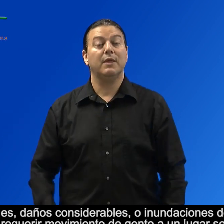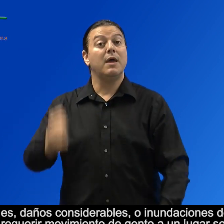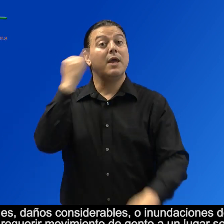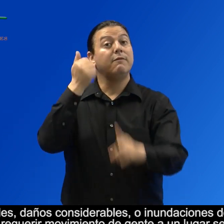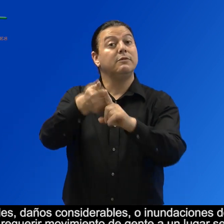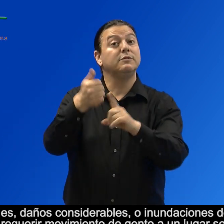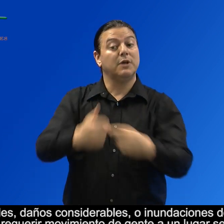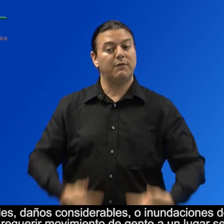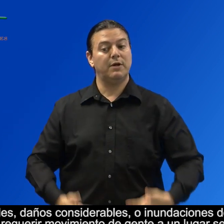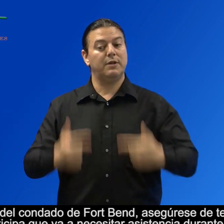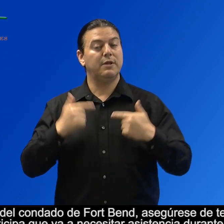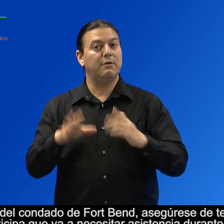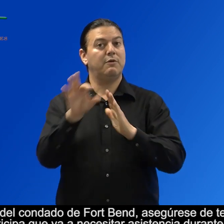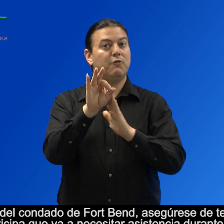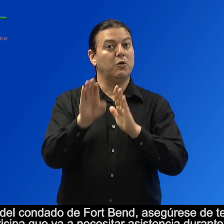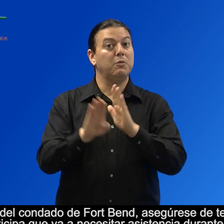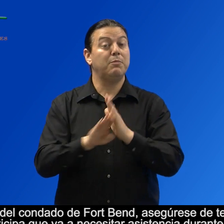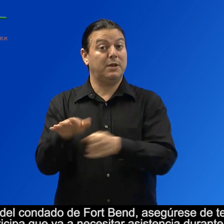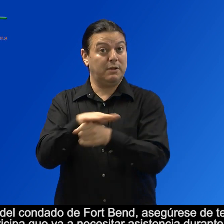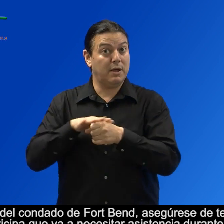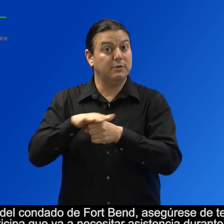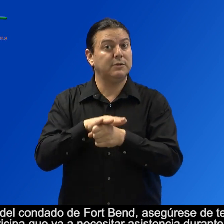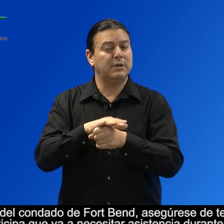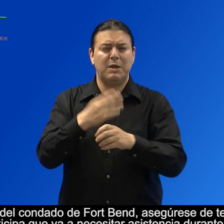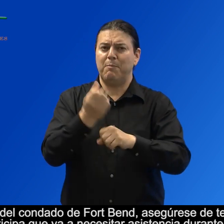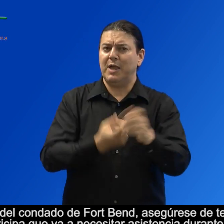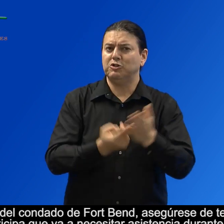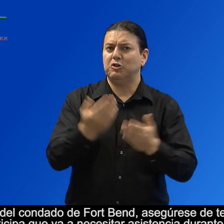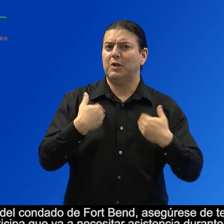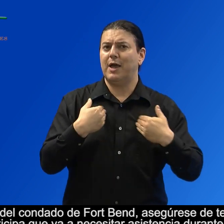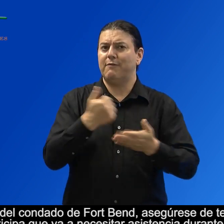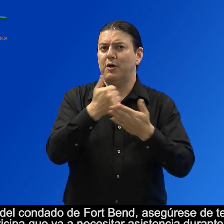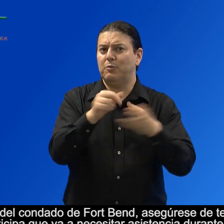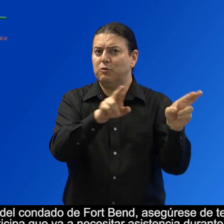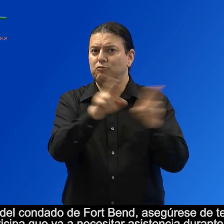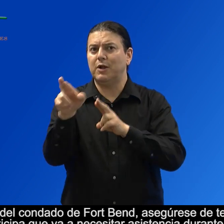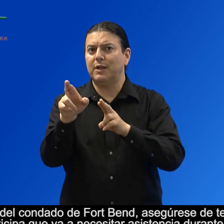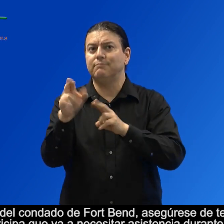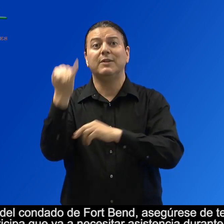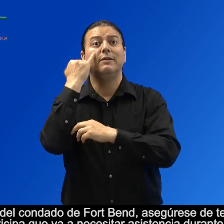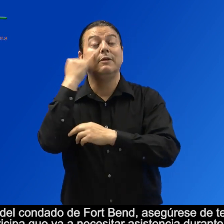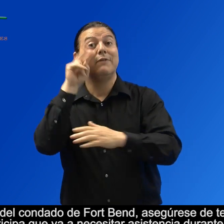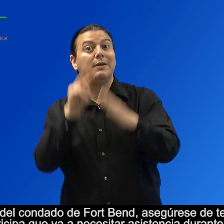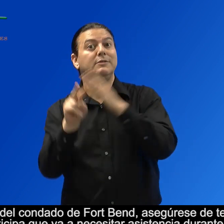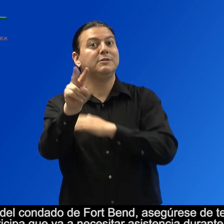Si usted es un residente del condado de Fort Bend, asegúrese de tener la ayuda necesaria si